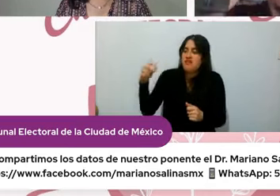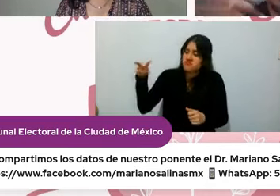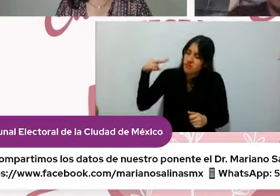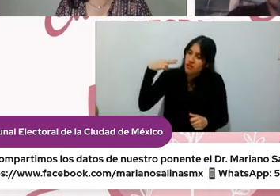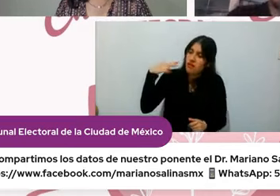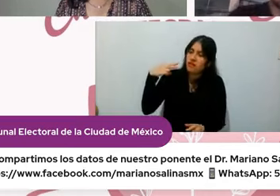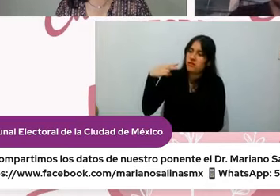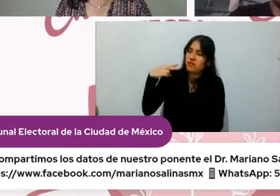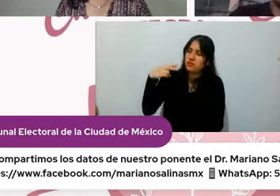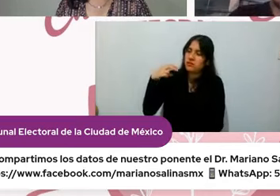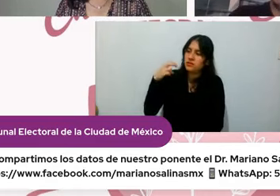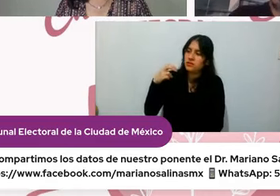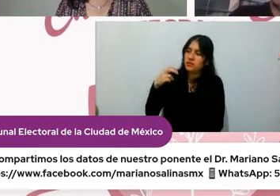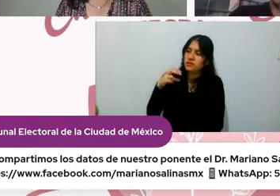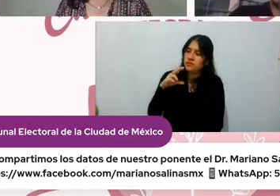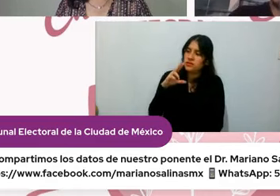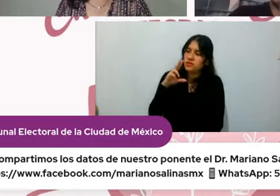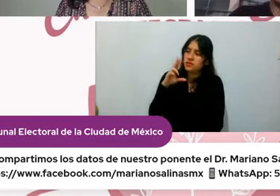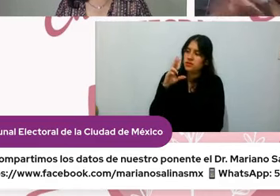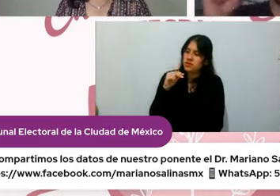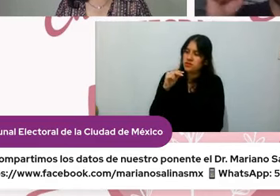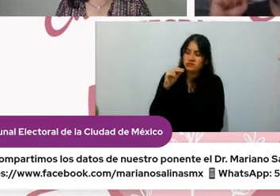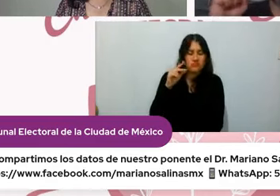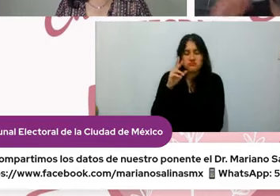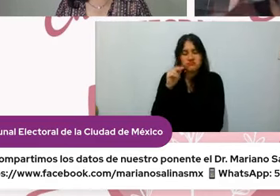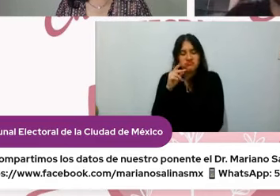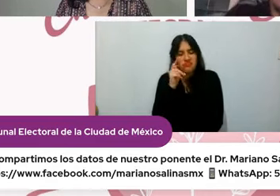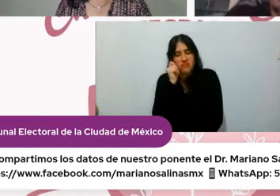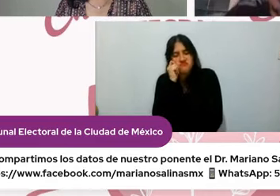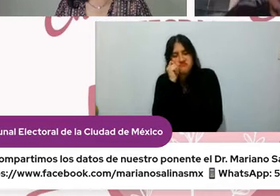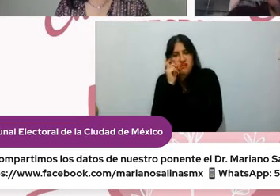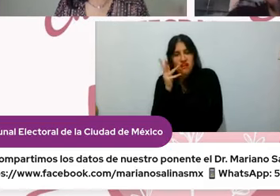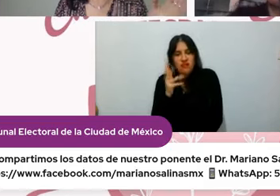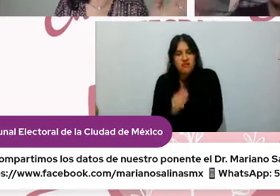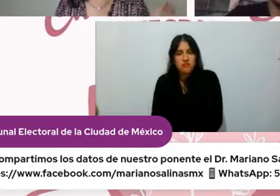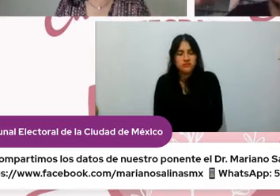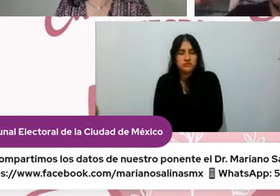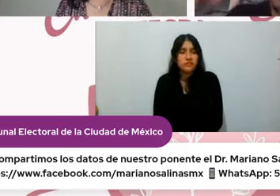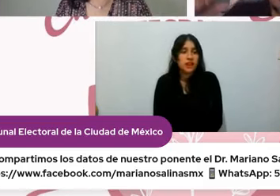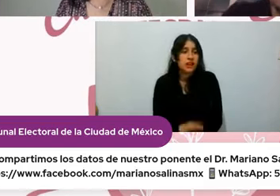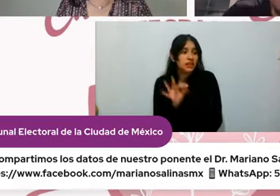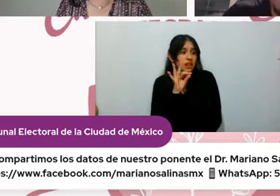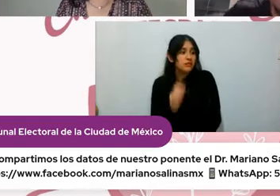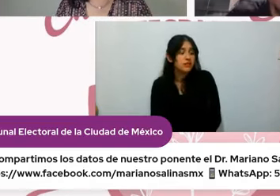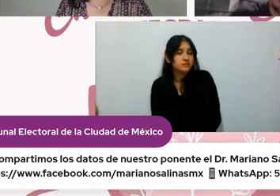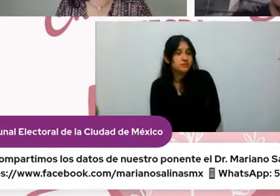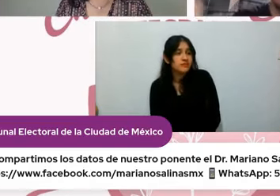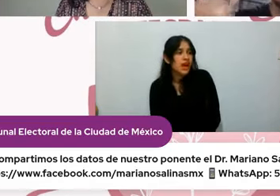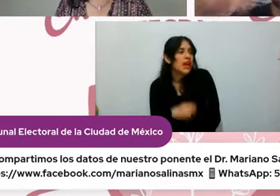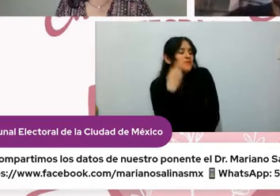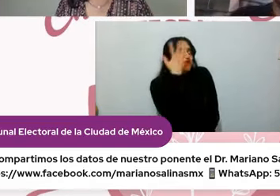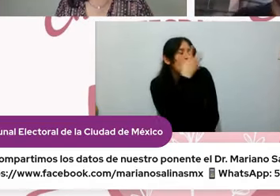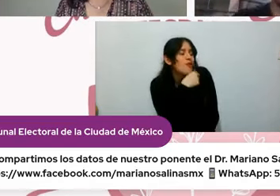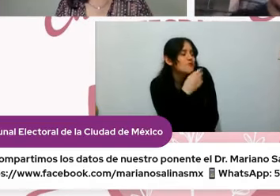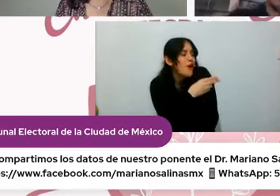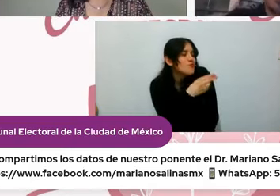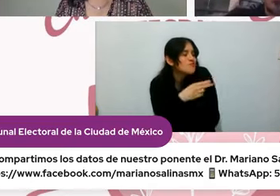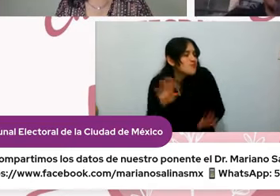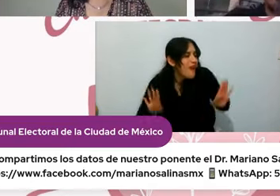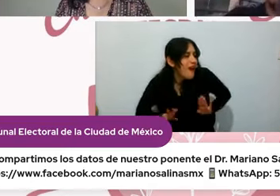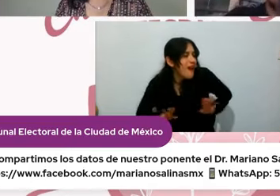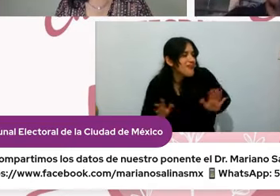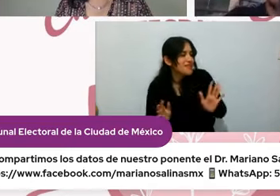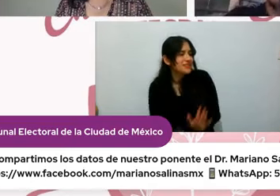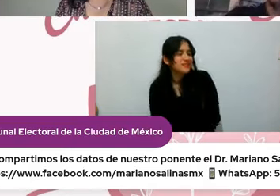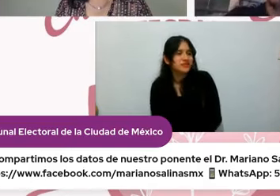incidir en mi vida ¿no? o sea que llegue todo el mundo y me diga qué fantástica pareja son y yo regreso mi casa y me la paso mal no va a cambiar en